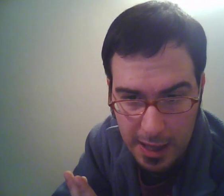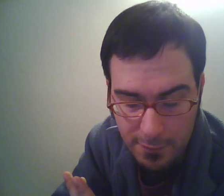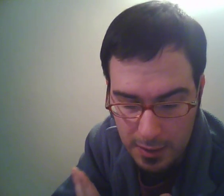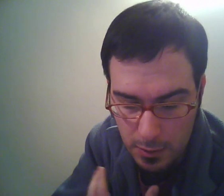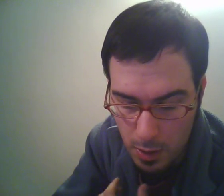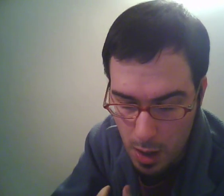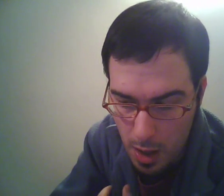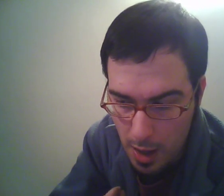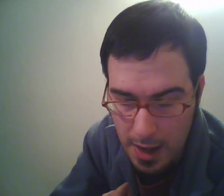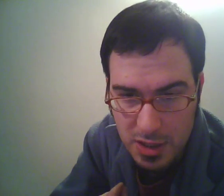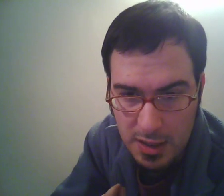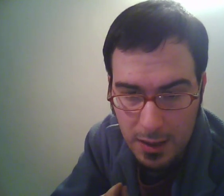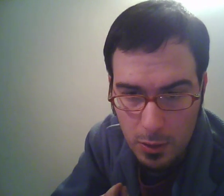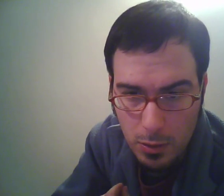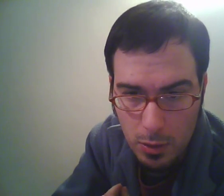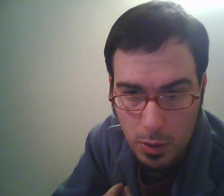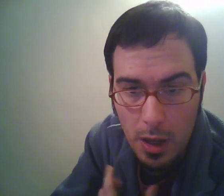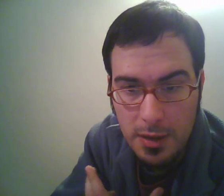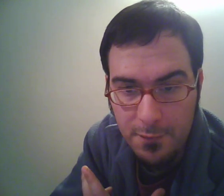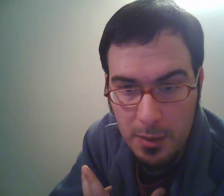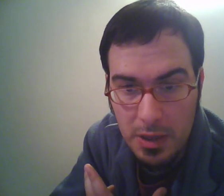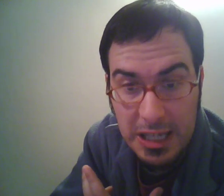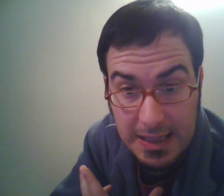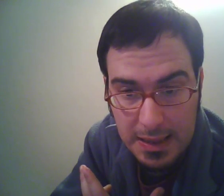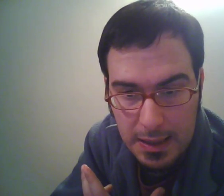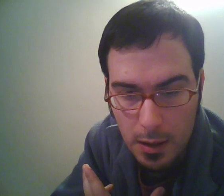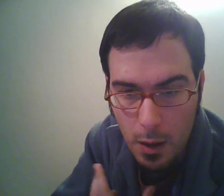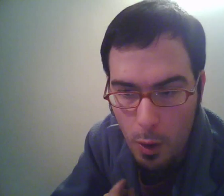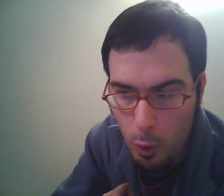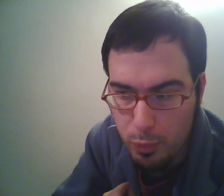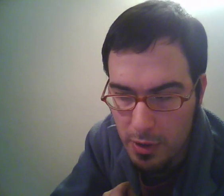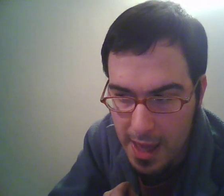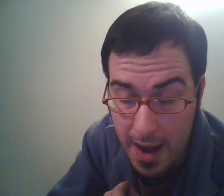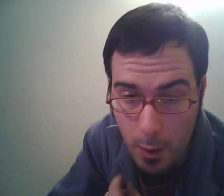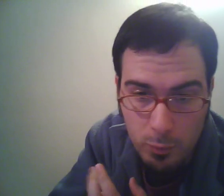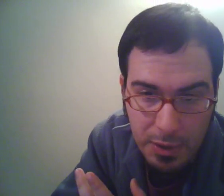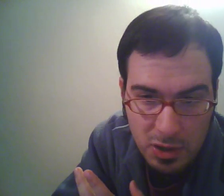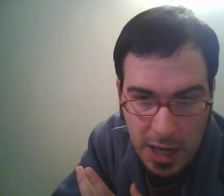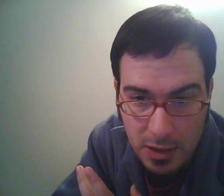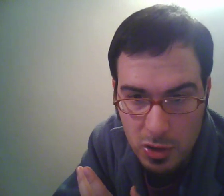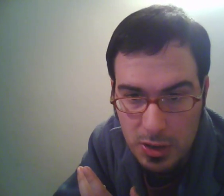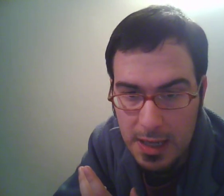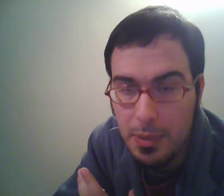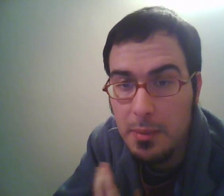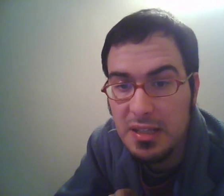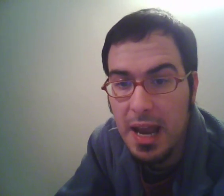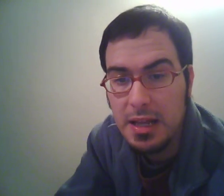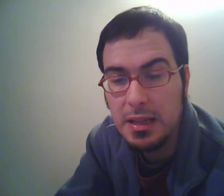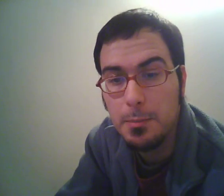che ha fatto, ha recitato nel film It, oppure era un personaggio delle prime serie di